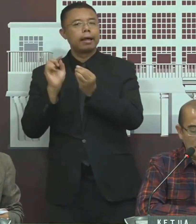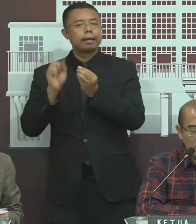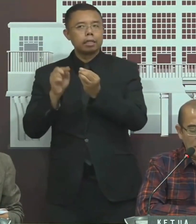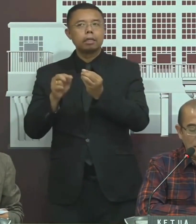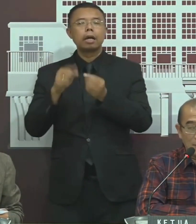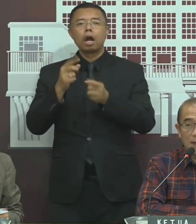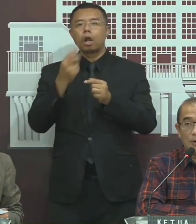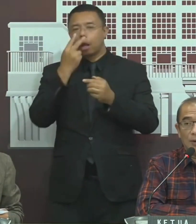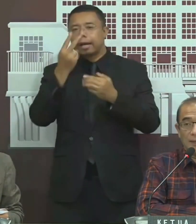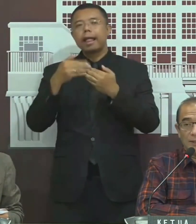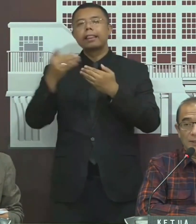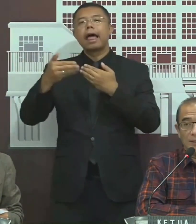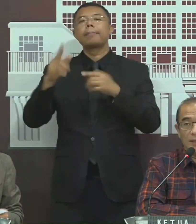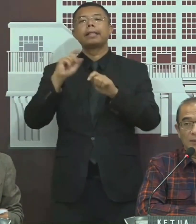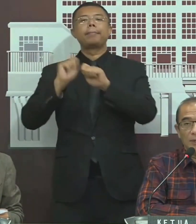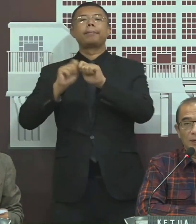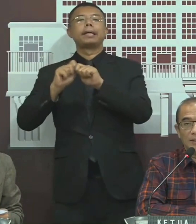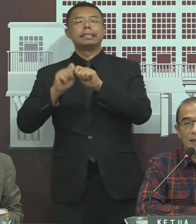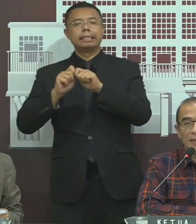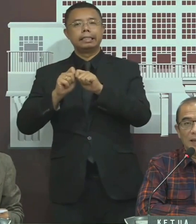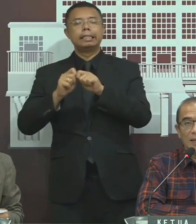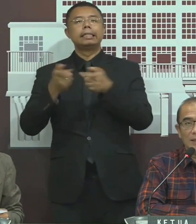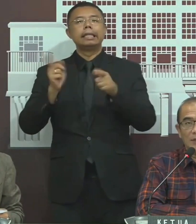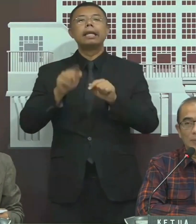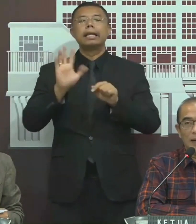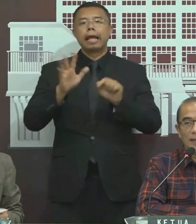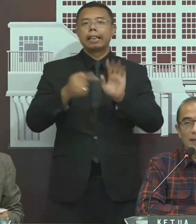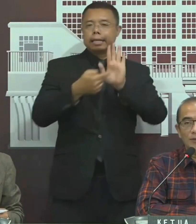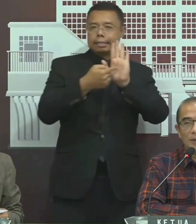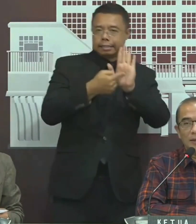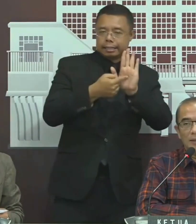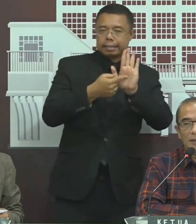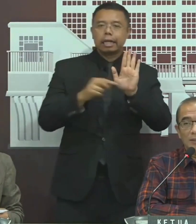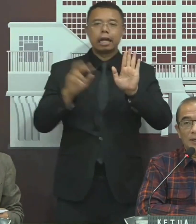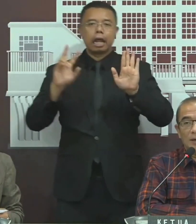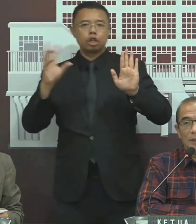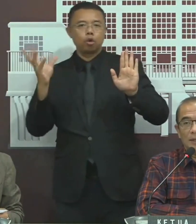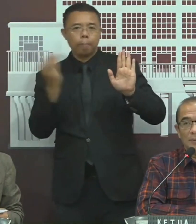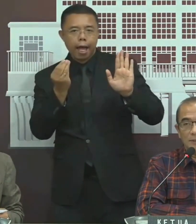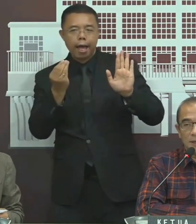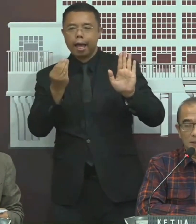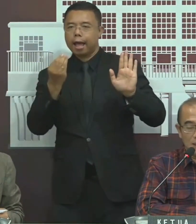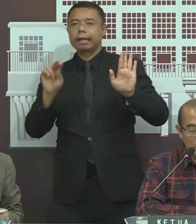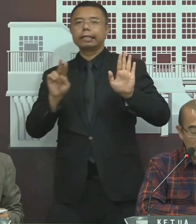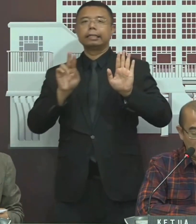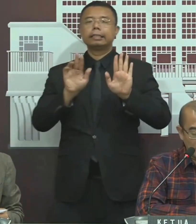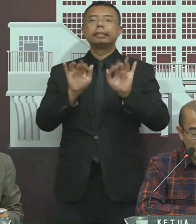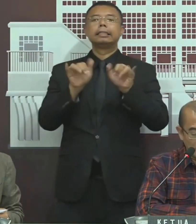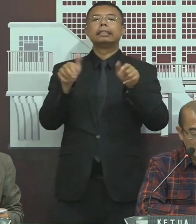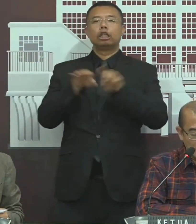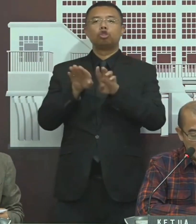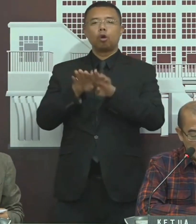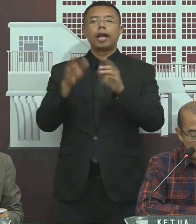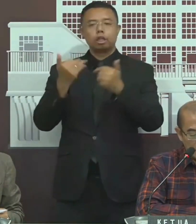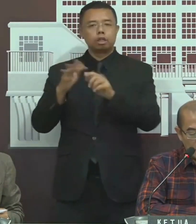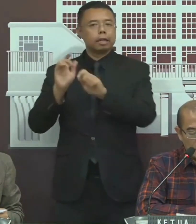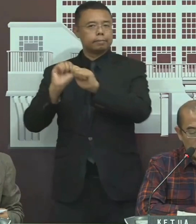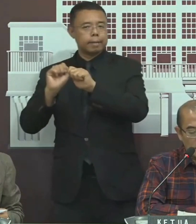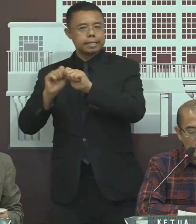namanya, secara bertahap kita koreksi Sehingga kemudian tayangannya atau penayangannya juga secara bertahap setelah dilakukan koreksi